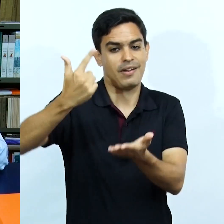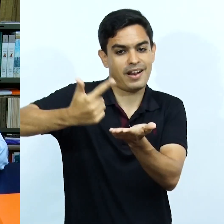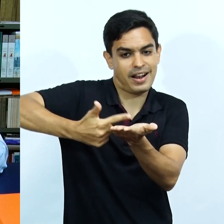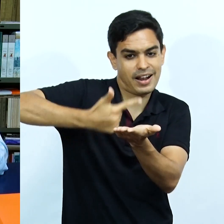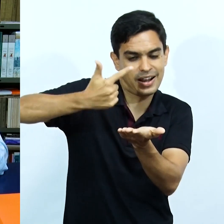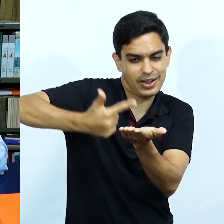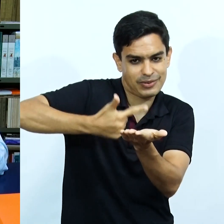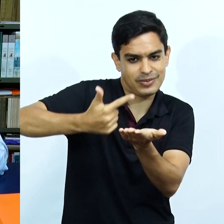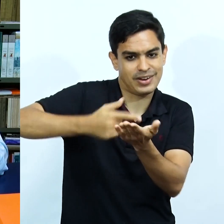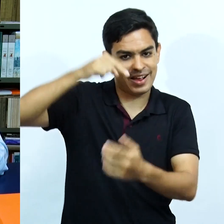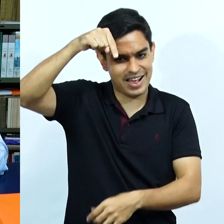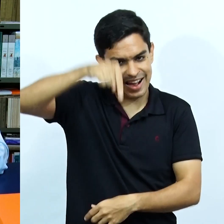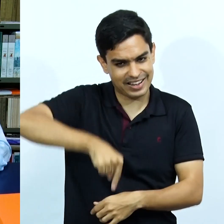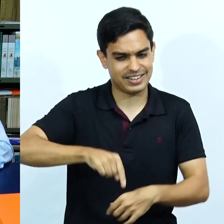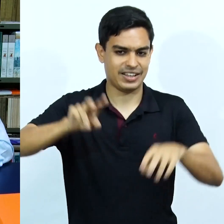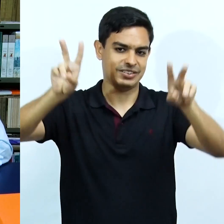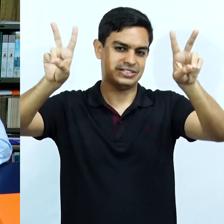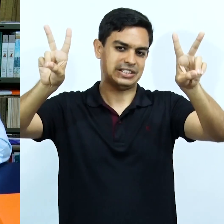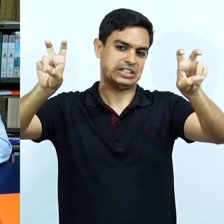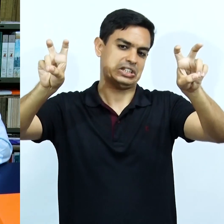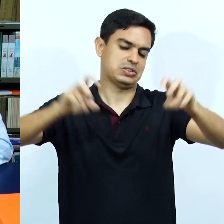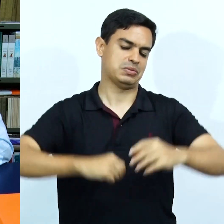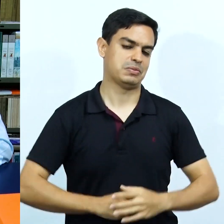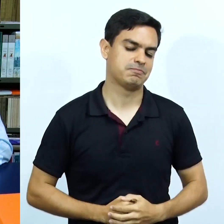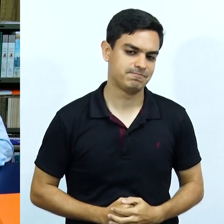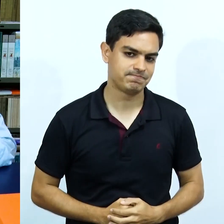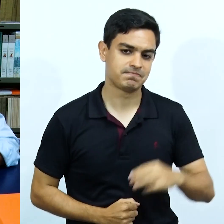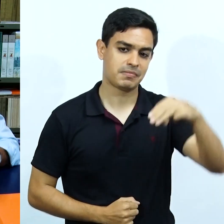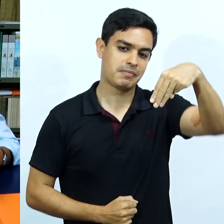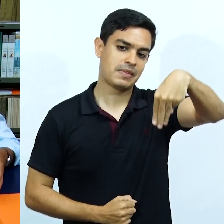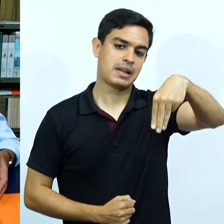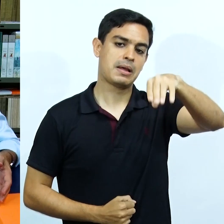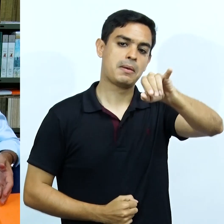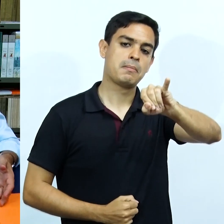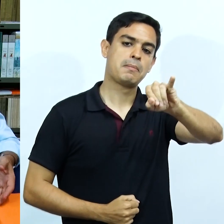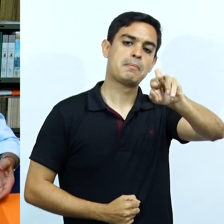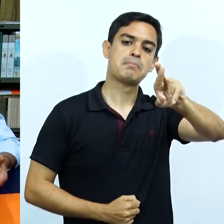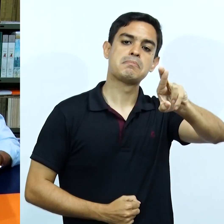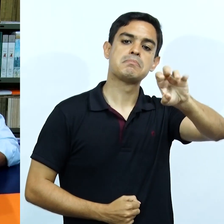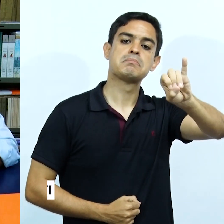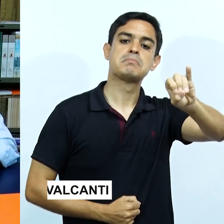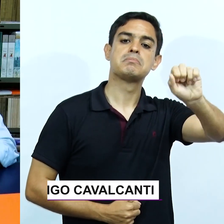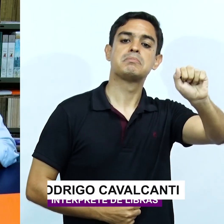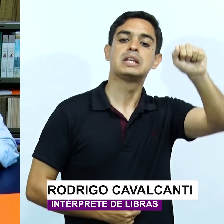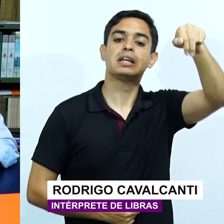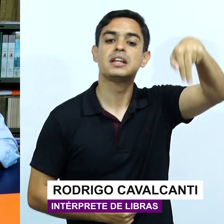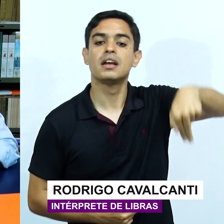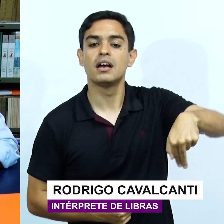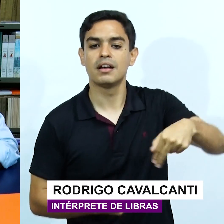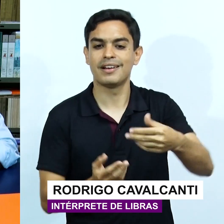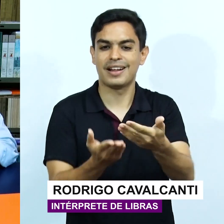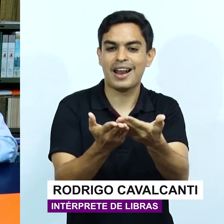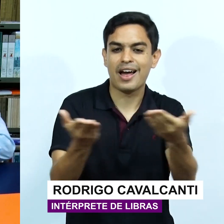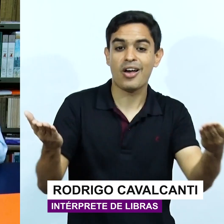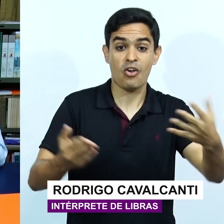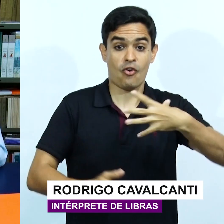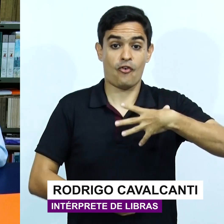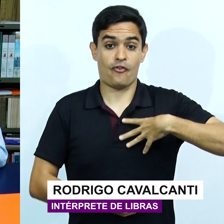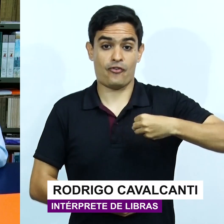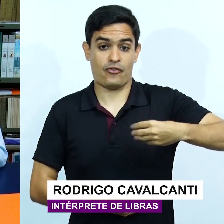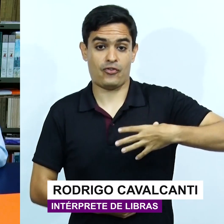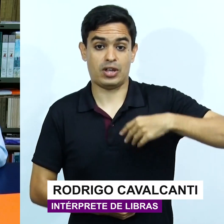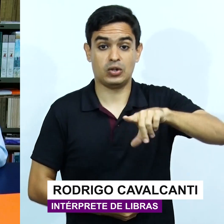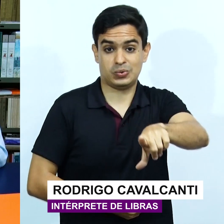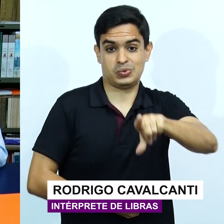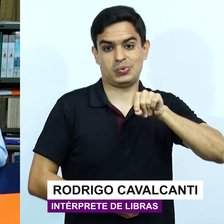livro na relação dos livros aqui neste título, que Mirian não